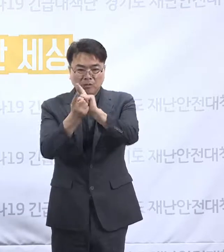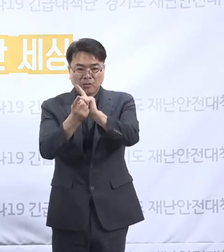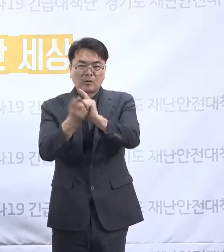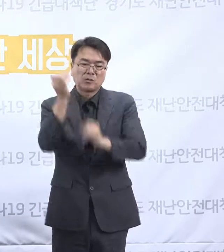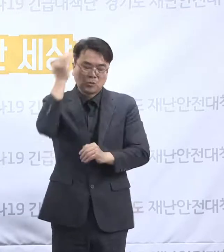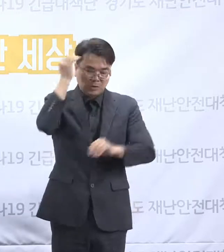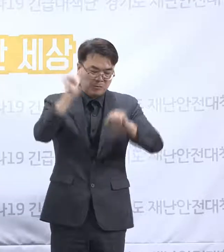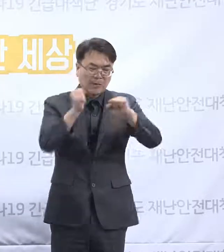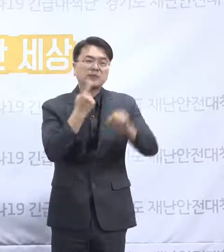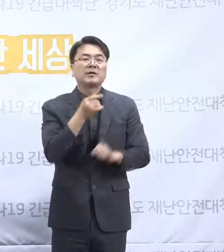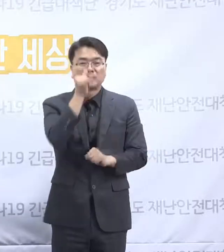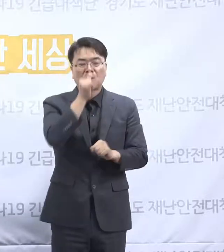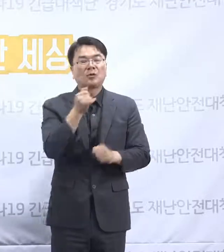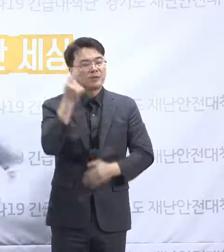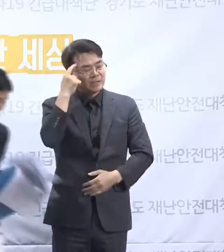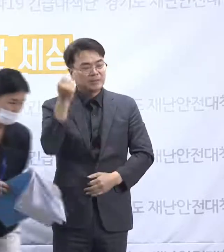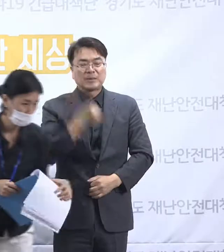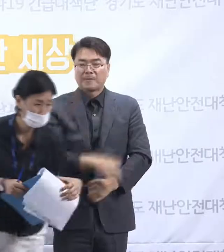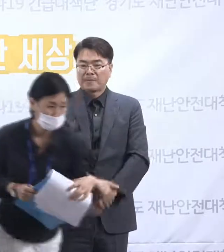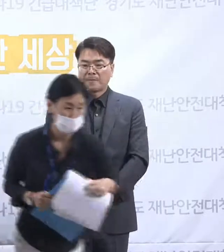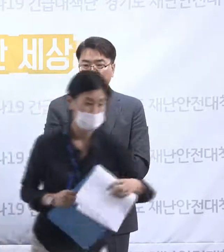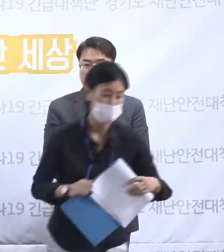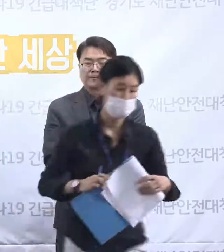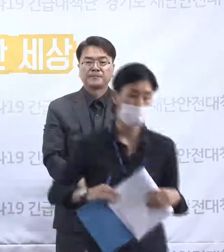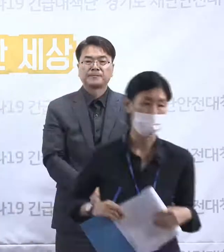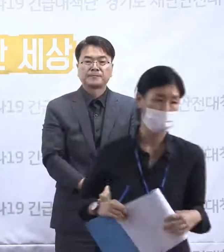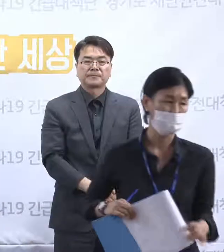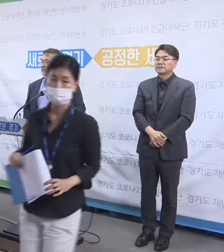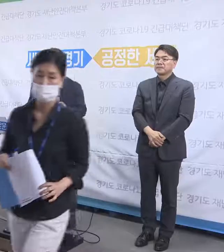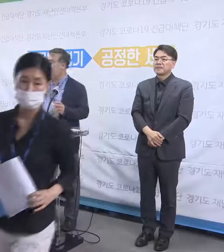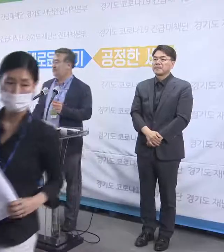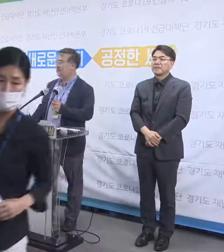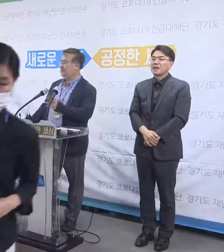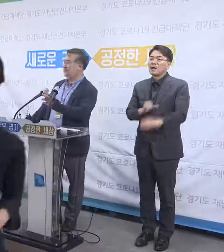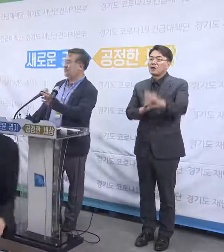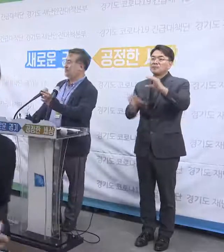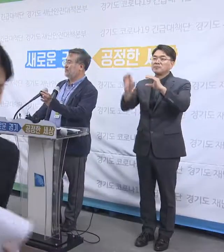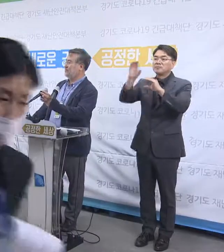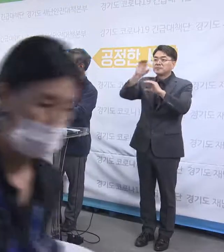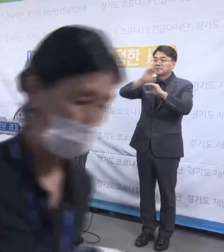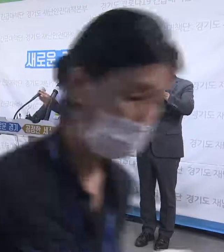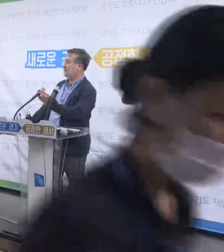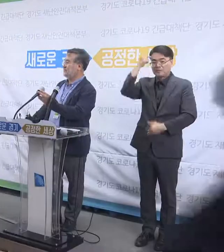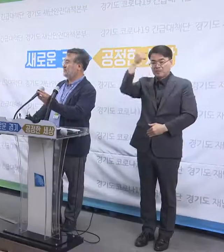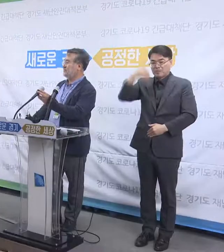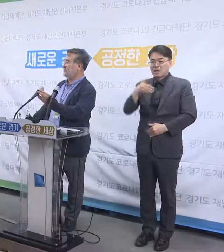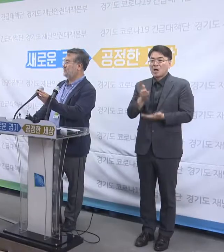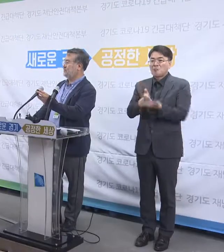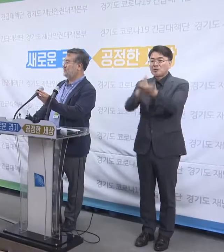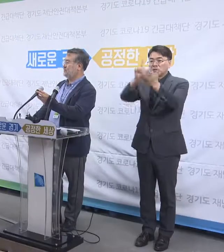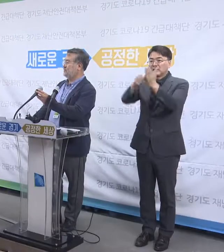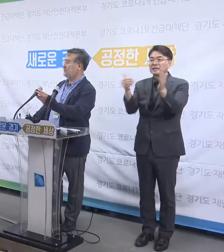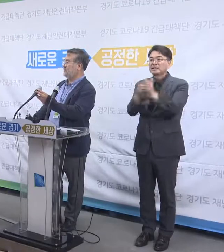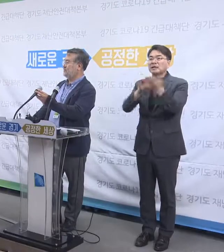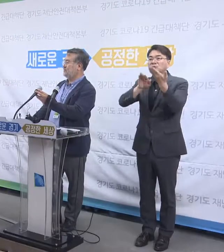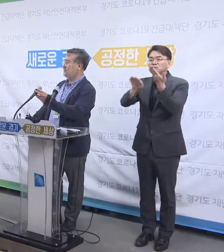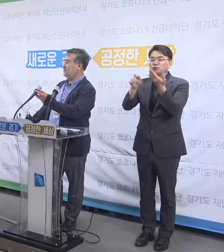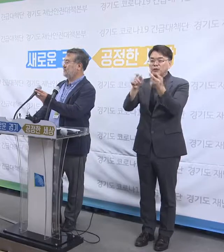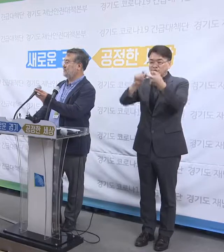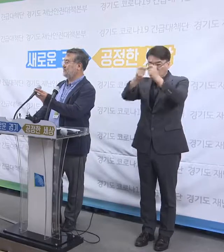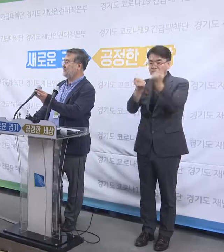생각이 됩니다. 네. 추후 질문은 브리핑 이후에 상세히 설명드리도록 하겠습니다.